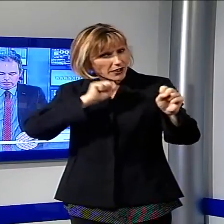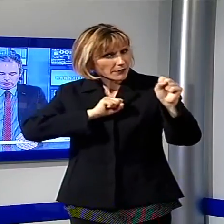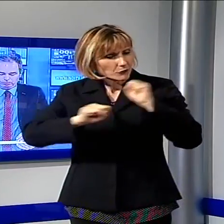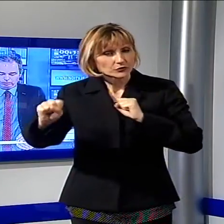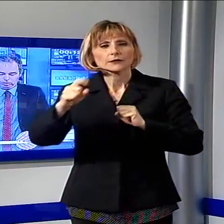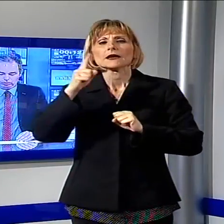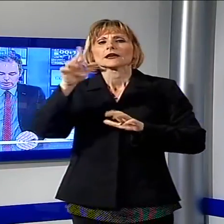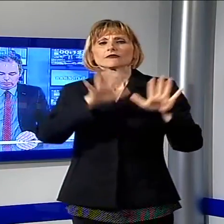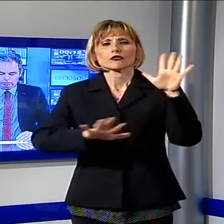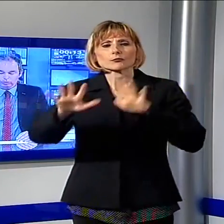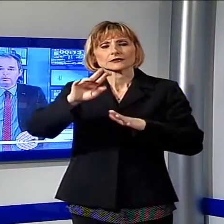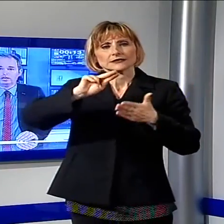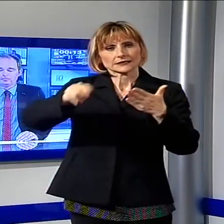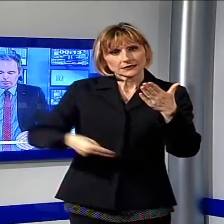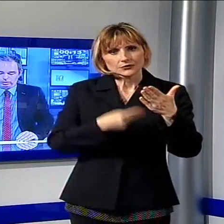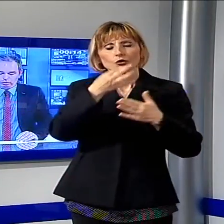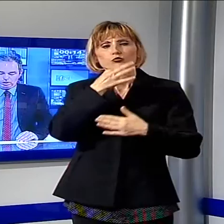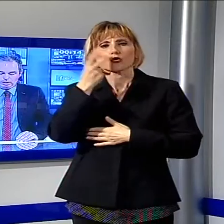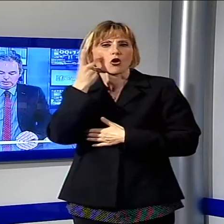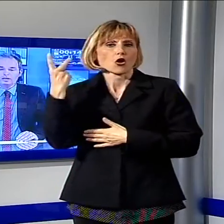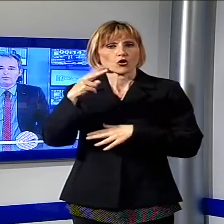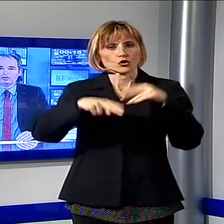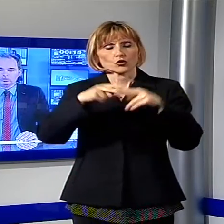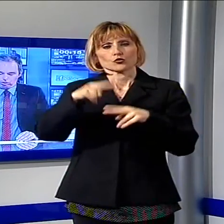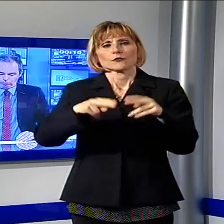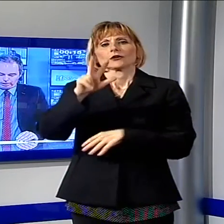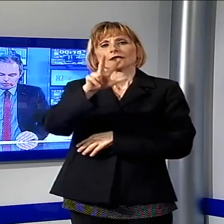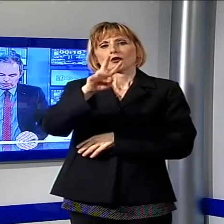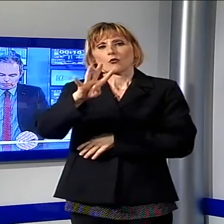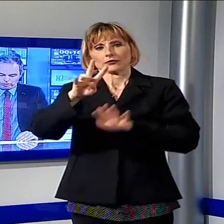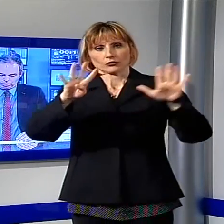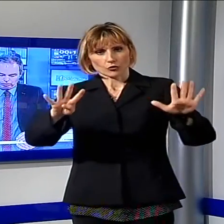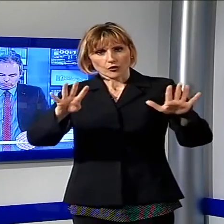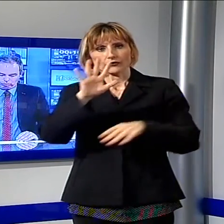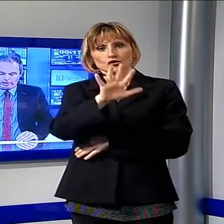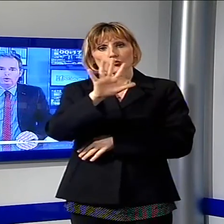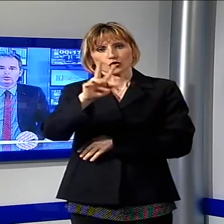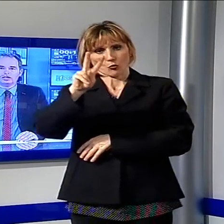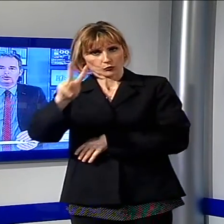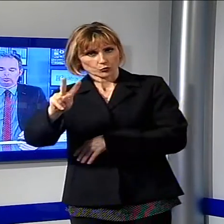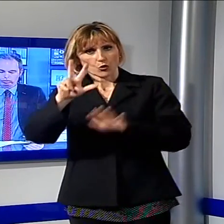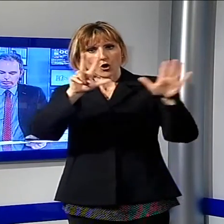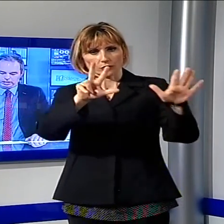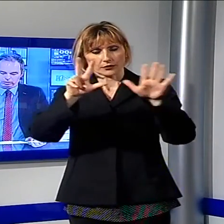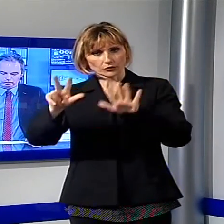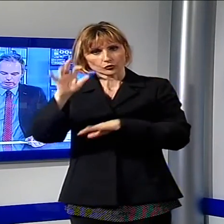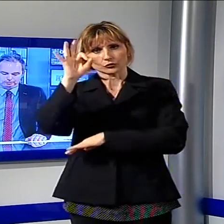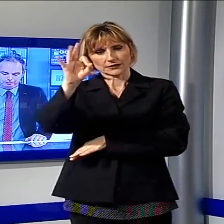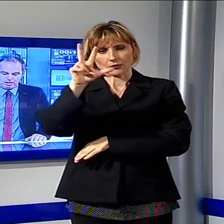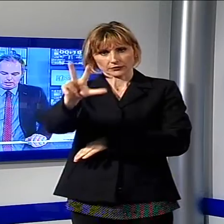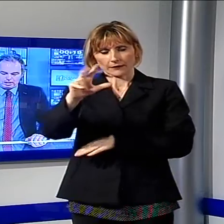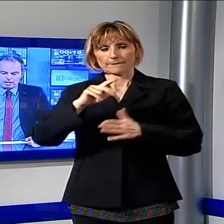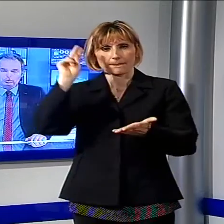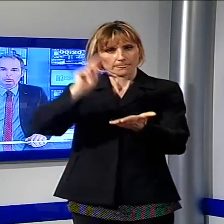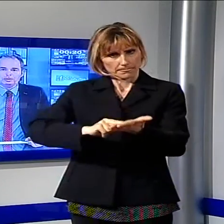iscrizioni ci si può rivolgere a questo numero telefonico 349 552 8803.